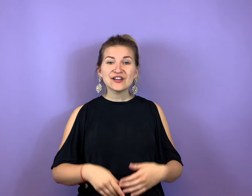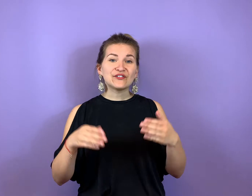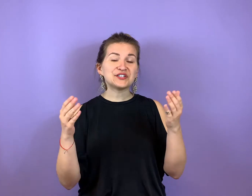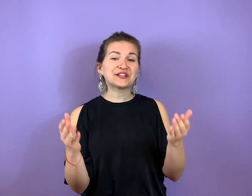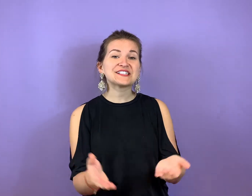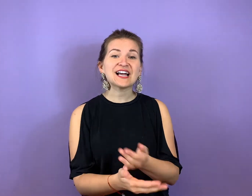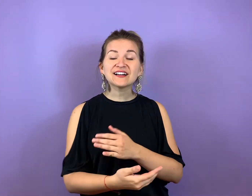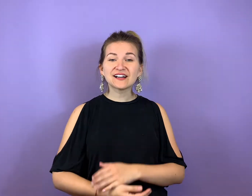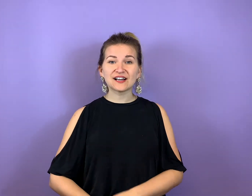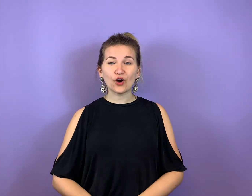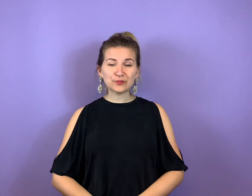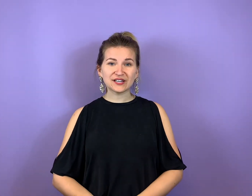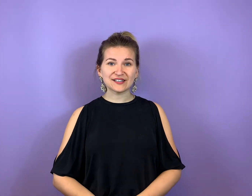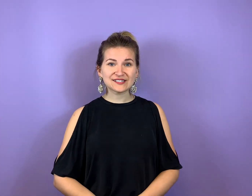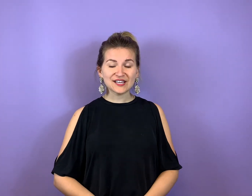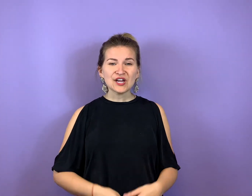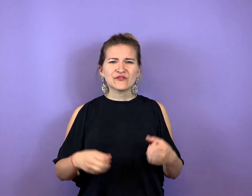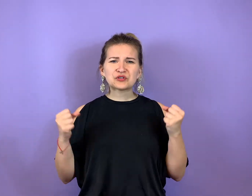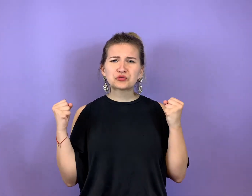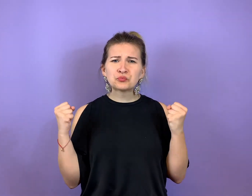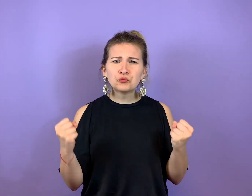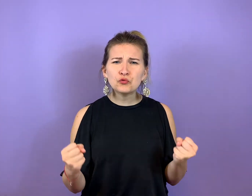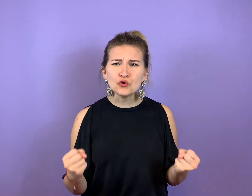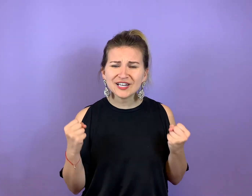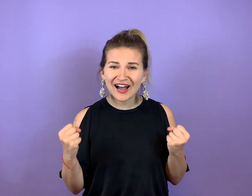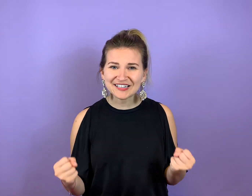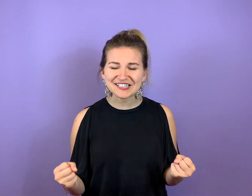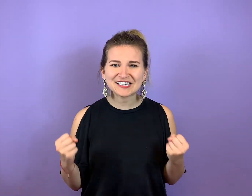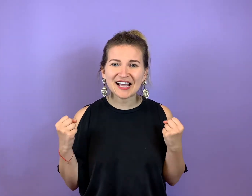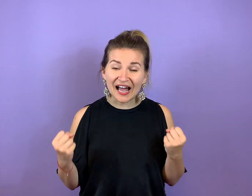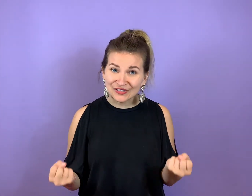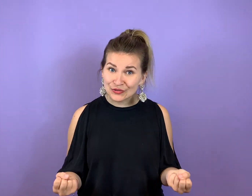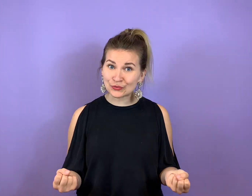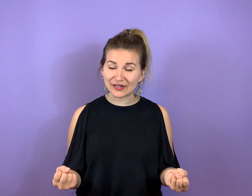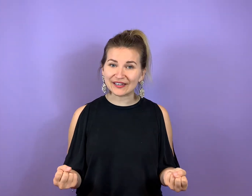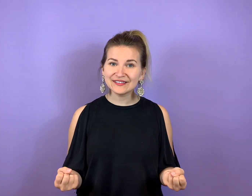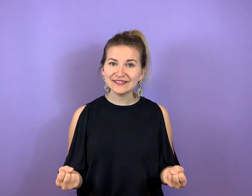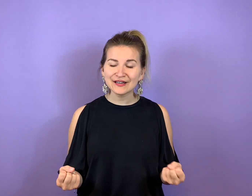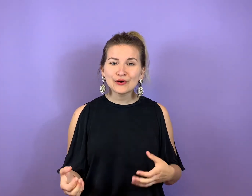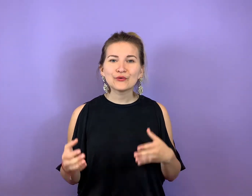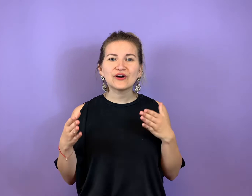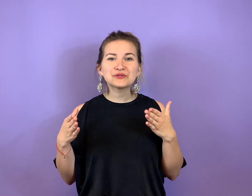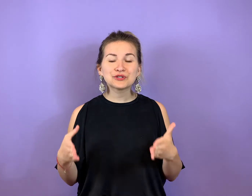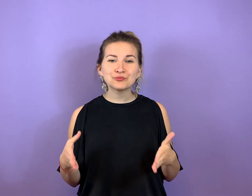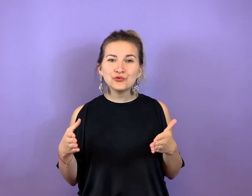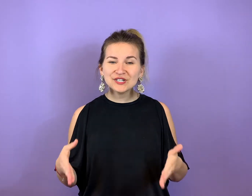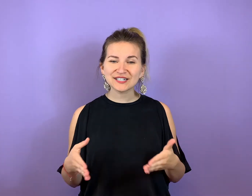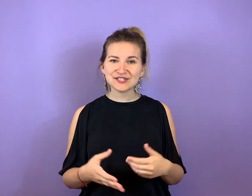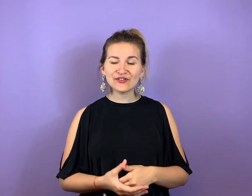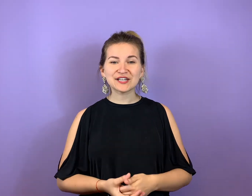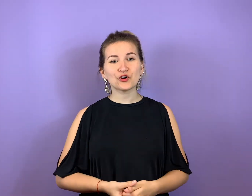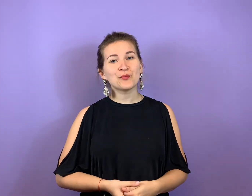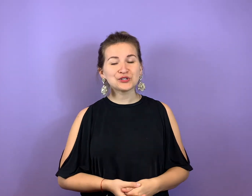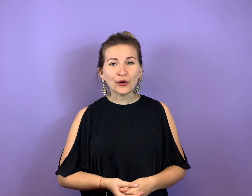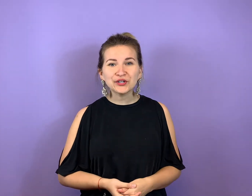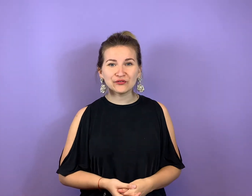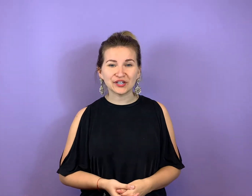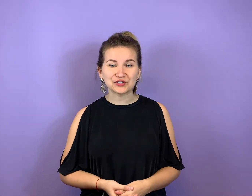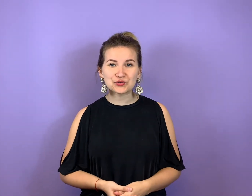weil du an die Sache geglaubt hast, weil du den Mut hattest, es anzugehen und weil du den Mut hattest, vielleicht auch mal neue Wege zu